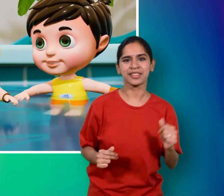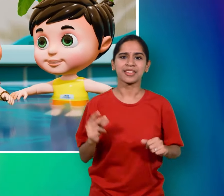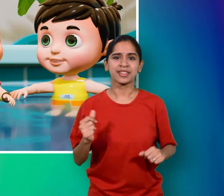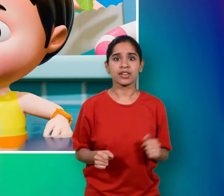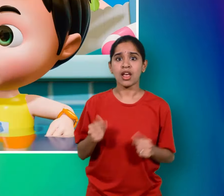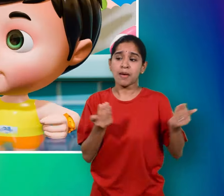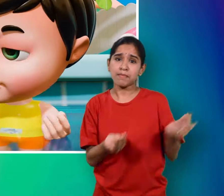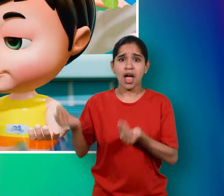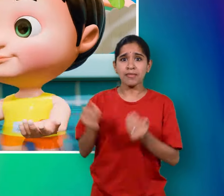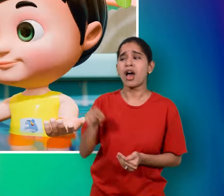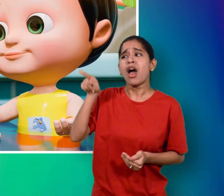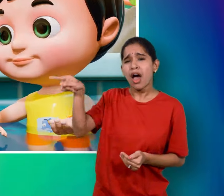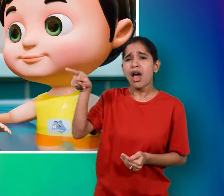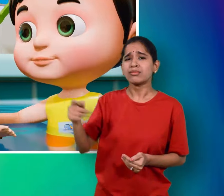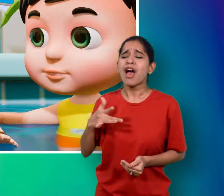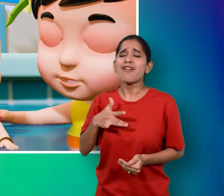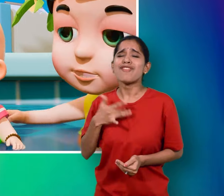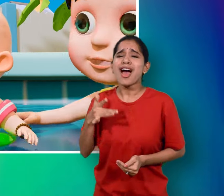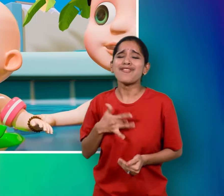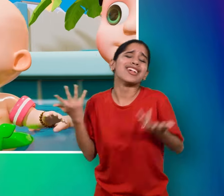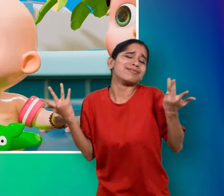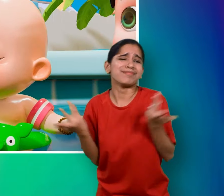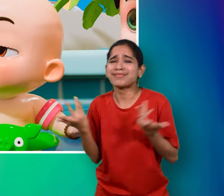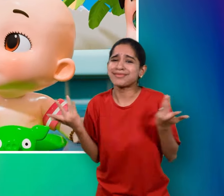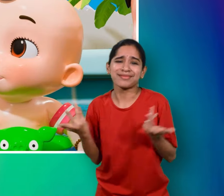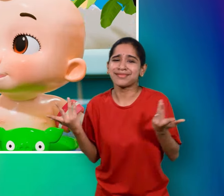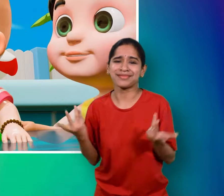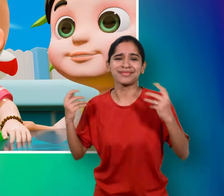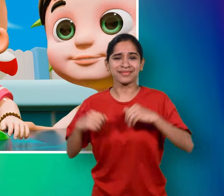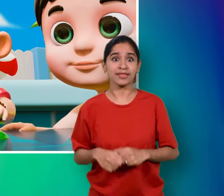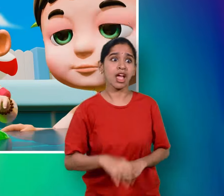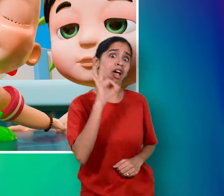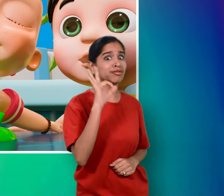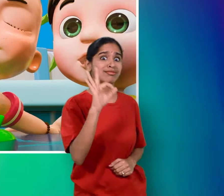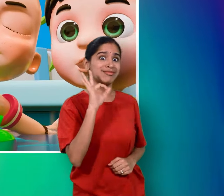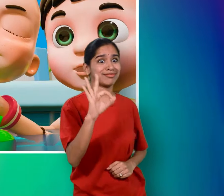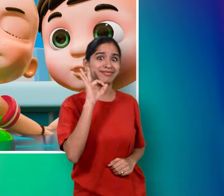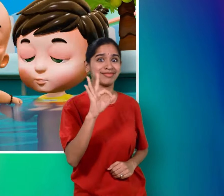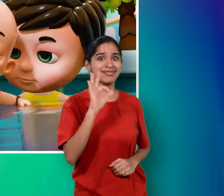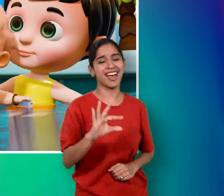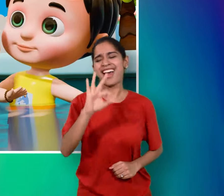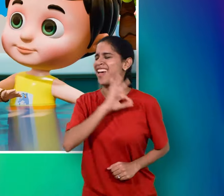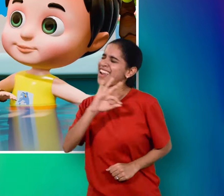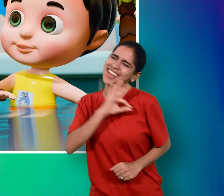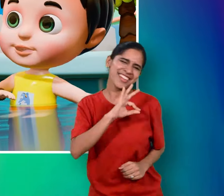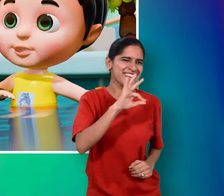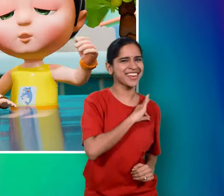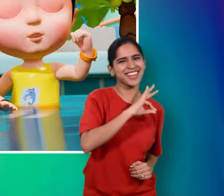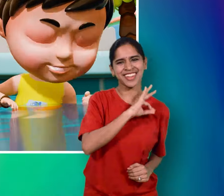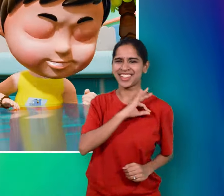बेबी तुमको बेबी तुमको कैसा लग रहा है अच्छा लग रहा है अच्छा लग रहा है